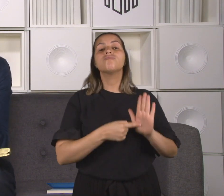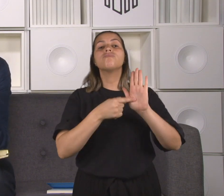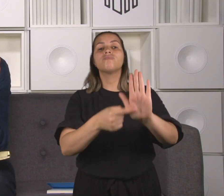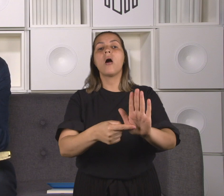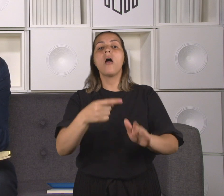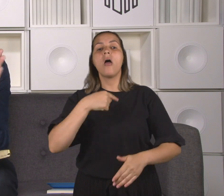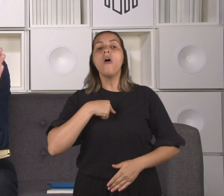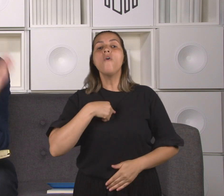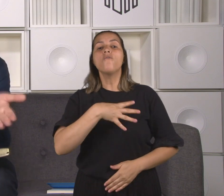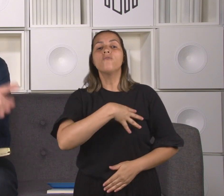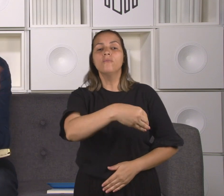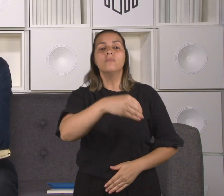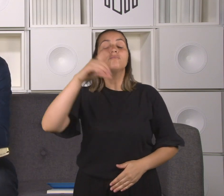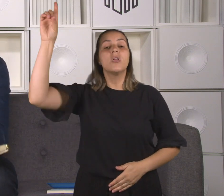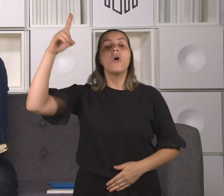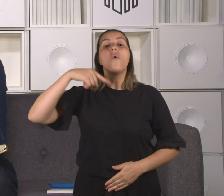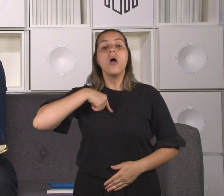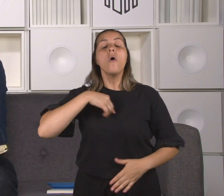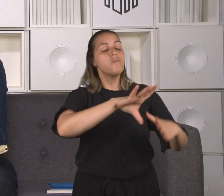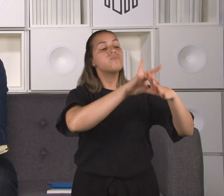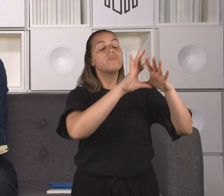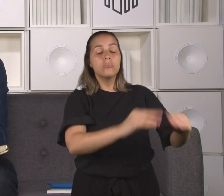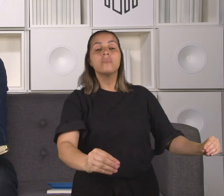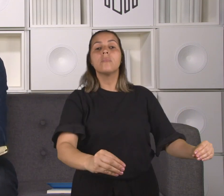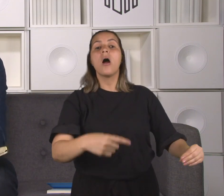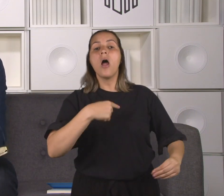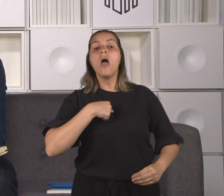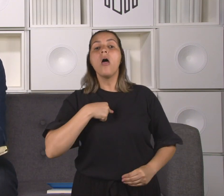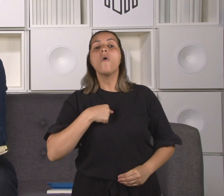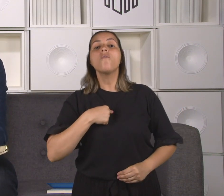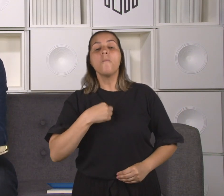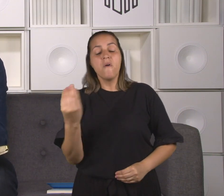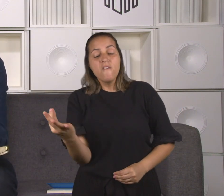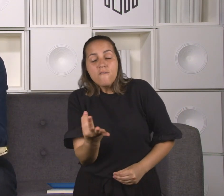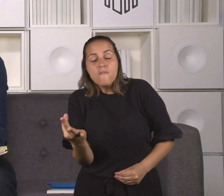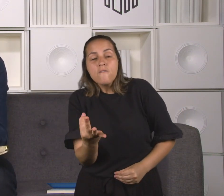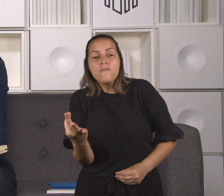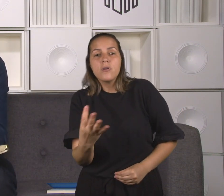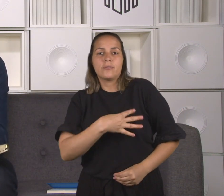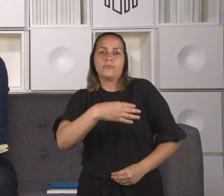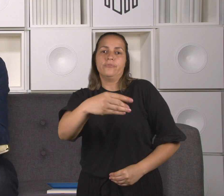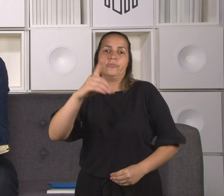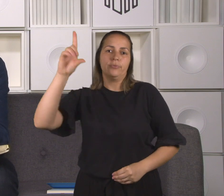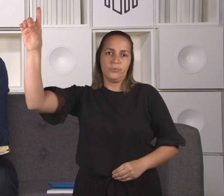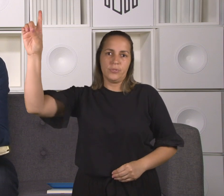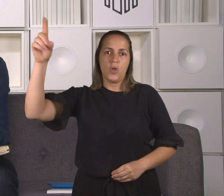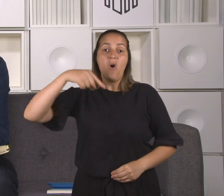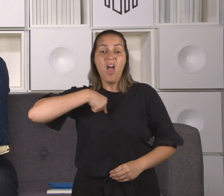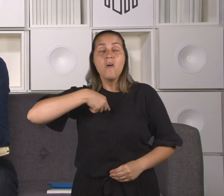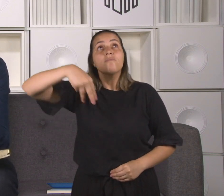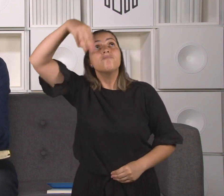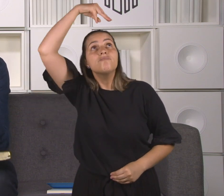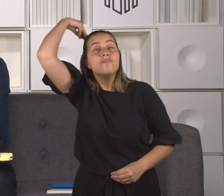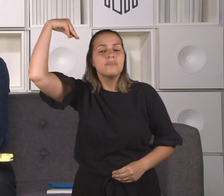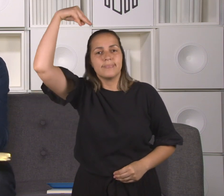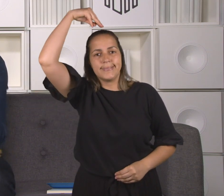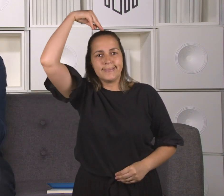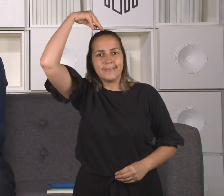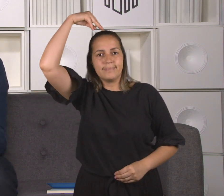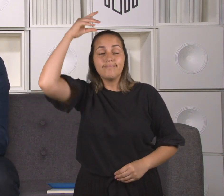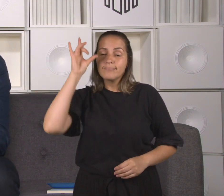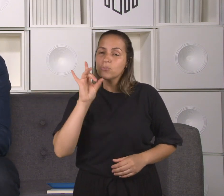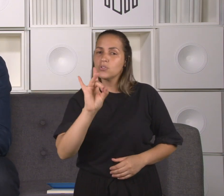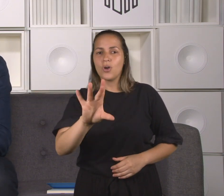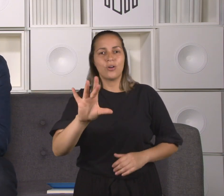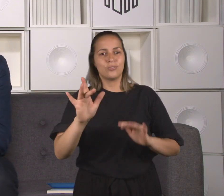a cura de um leproso seria um sinal messiânico? Seria um milagre que somente o Messias